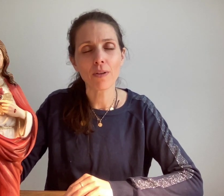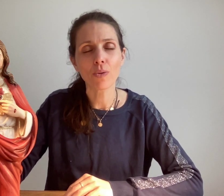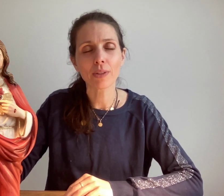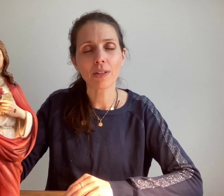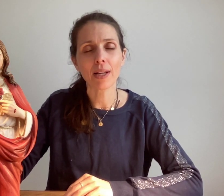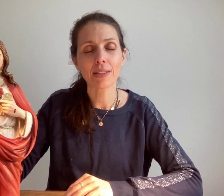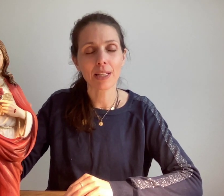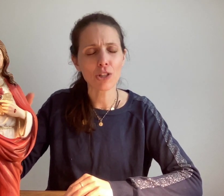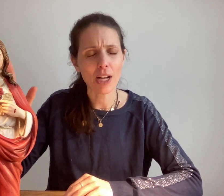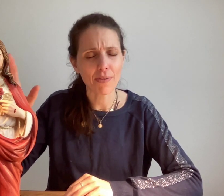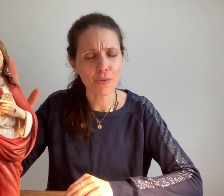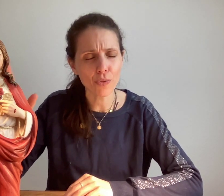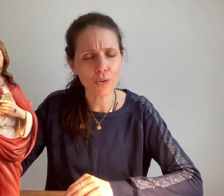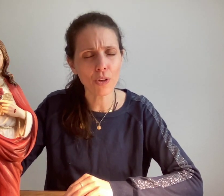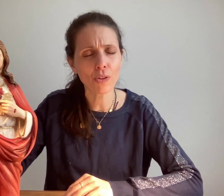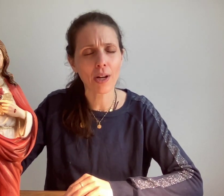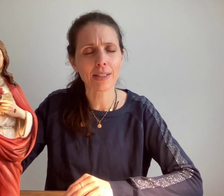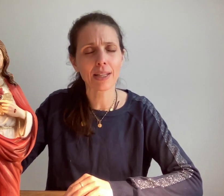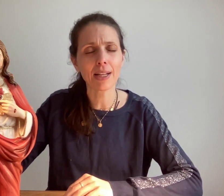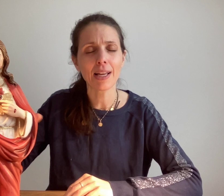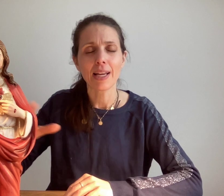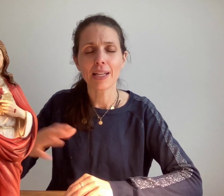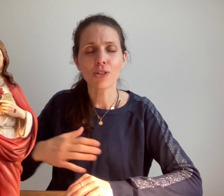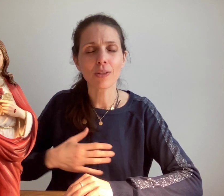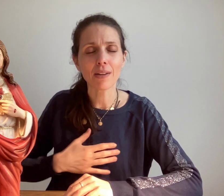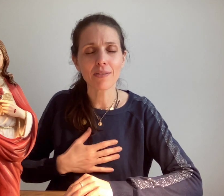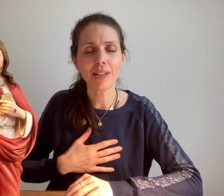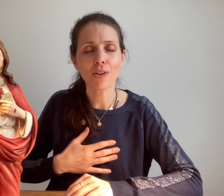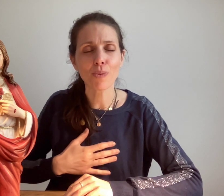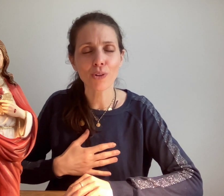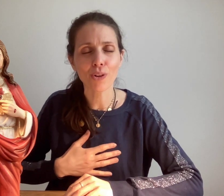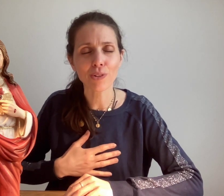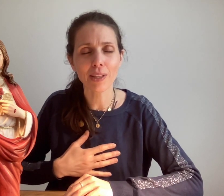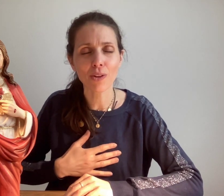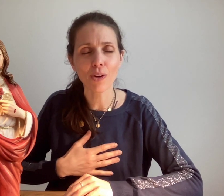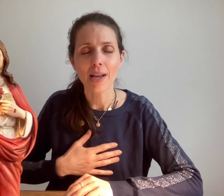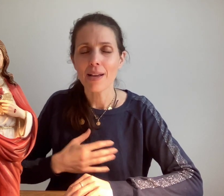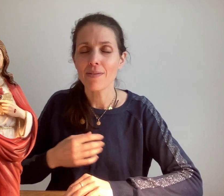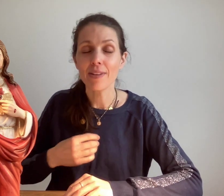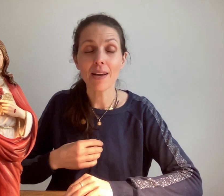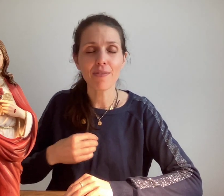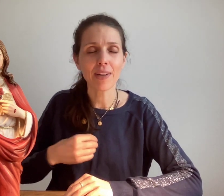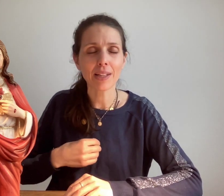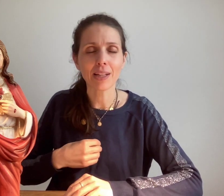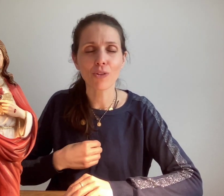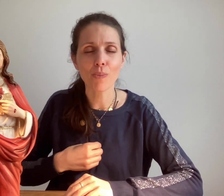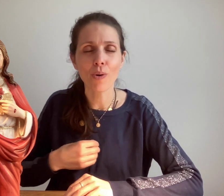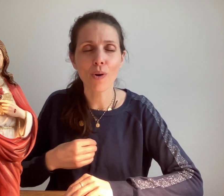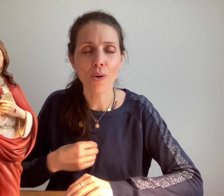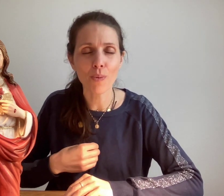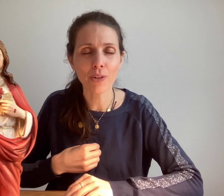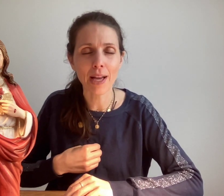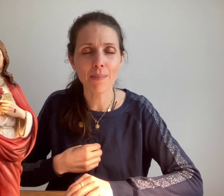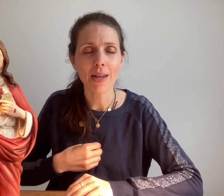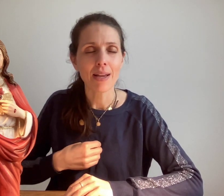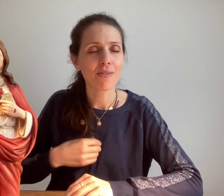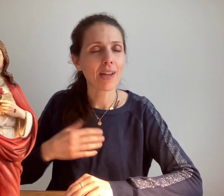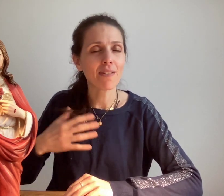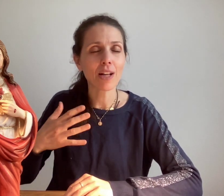volonté dans la tienne, je la fusionne dans la tienne et je t'invite dans mon cœur Seigneur. Viens faire ta demeure en mon âme, viens avec